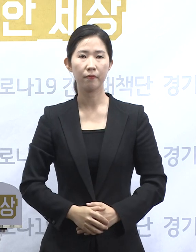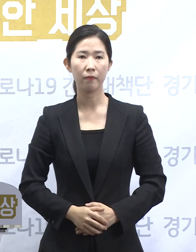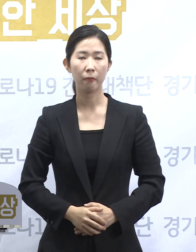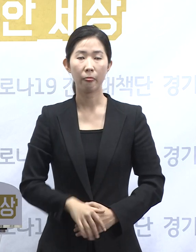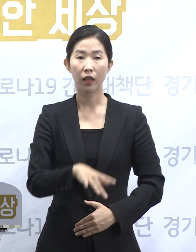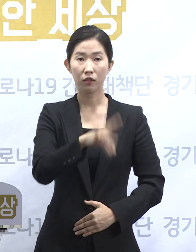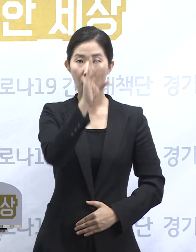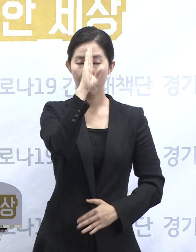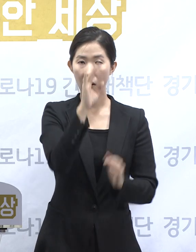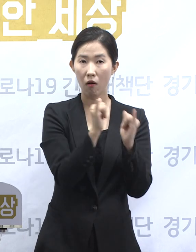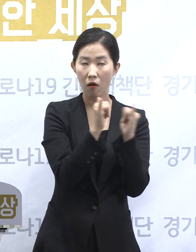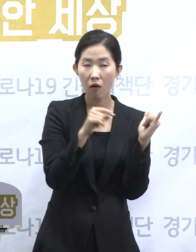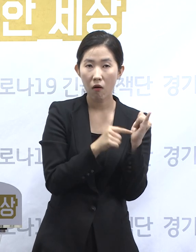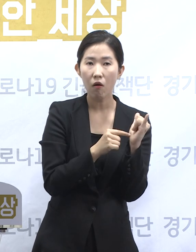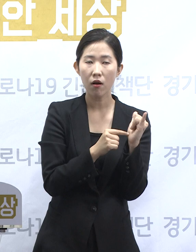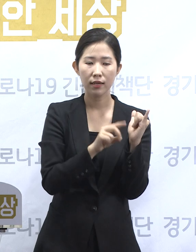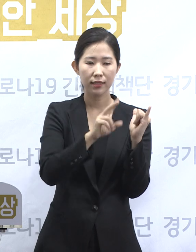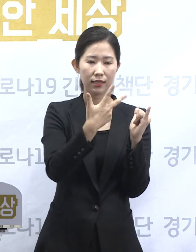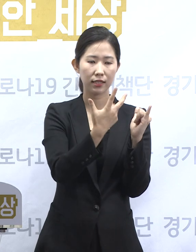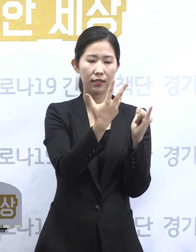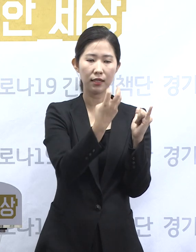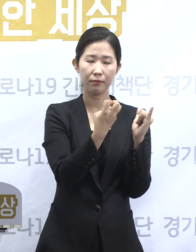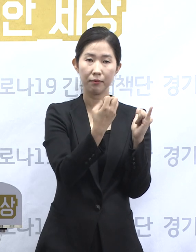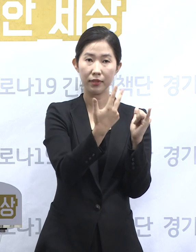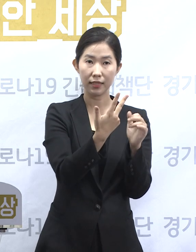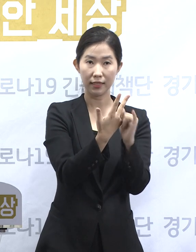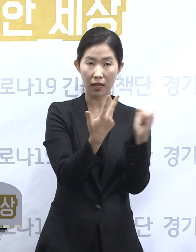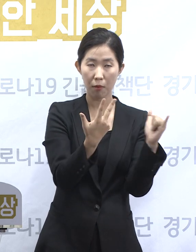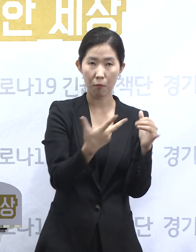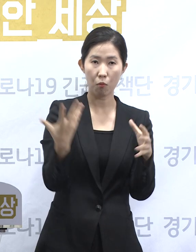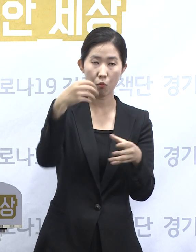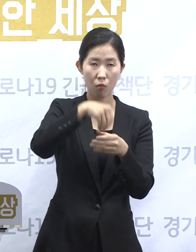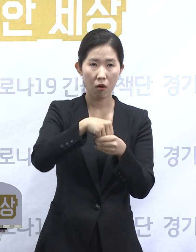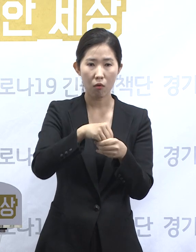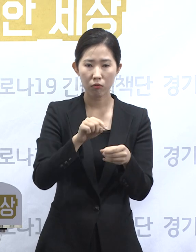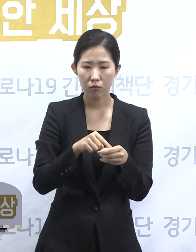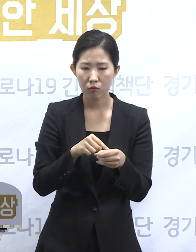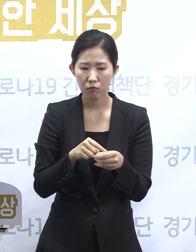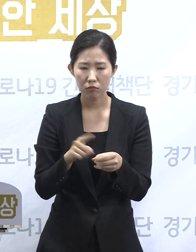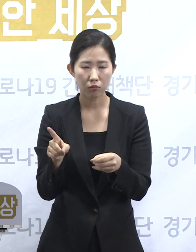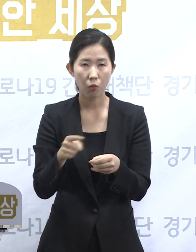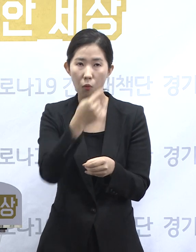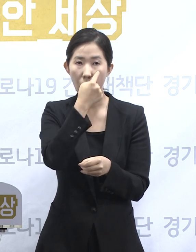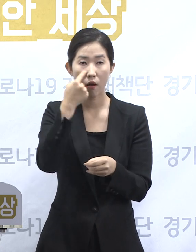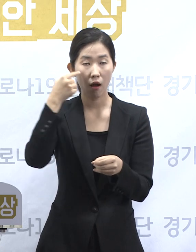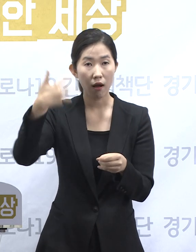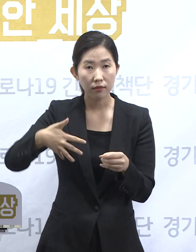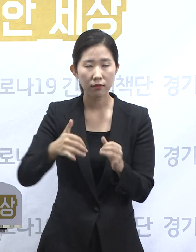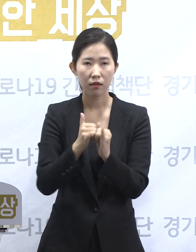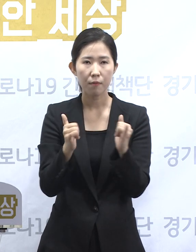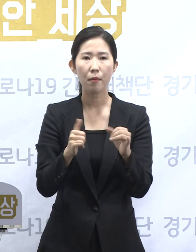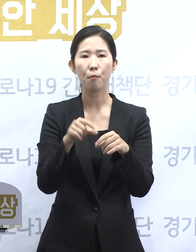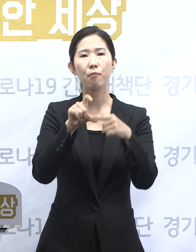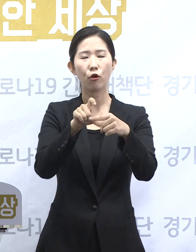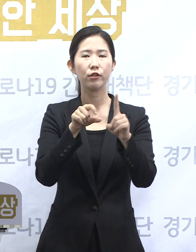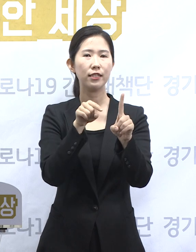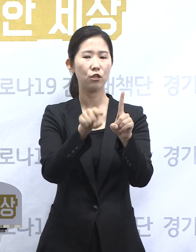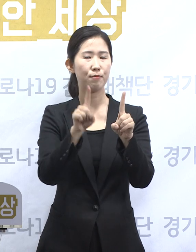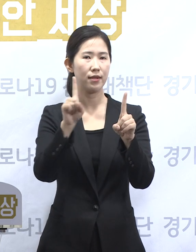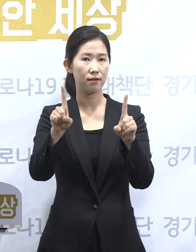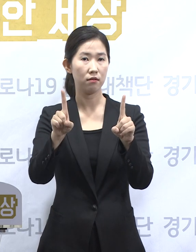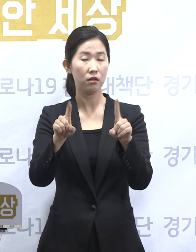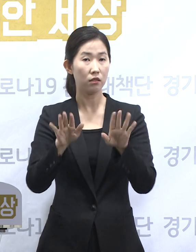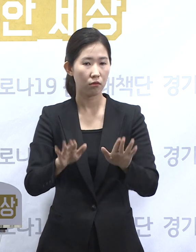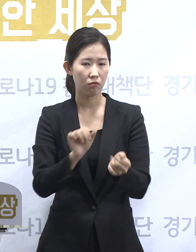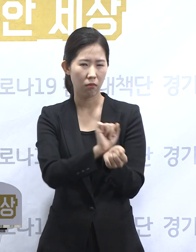인덱스 환자 37명을 포함한 79명의 경로 미확인 사례도 평균 1.1명을 전파시켜서 큰 유행으로